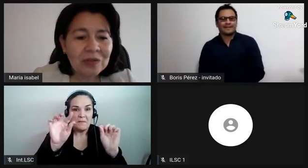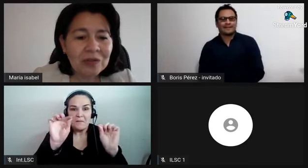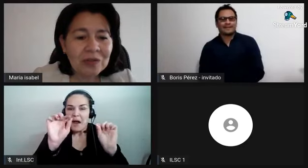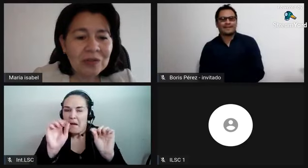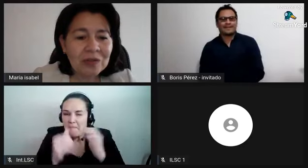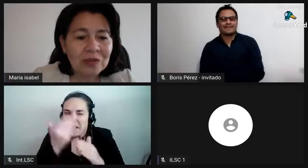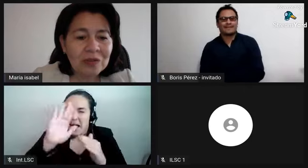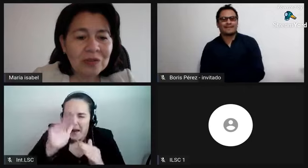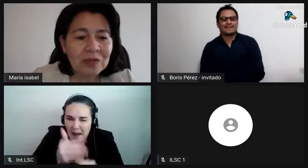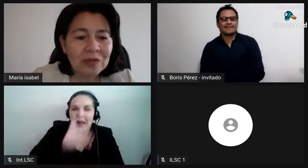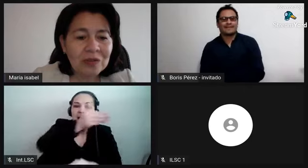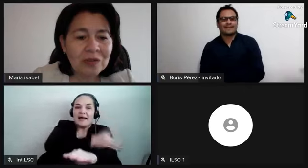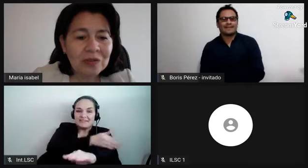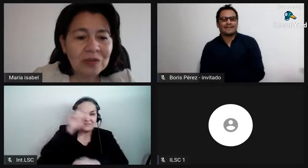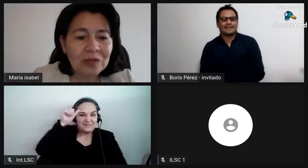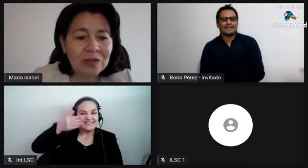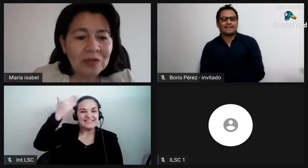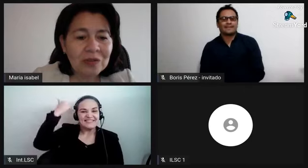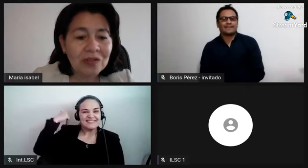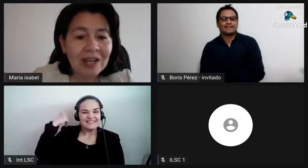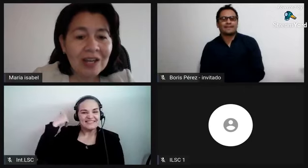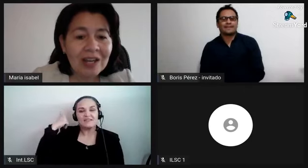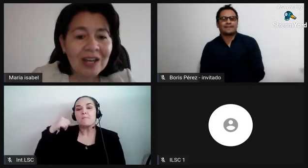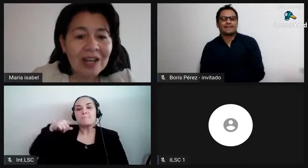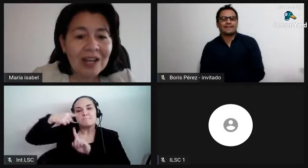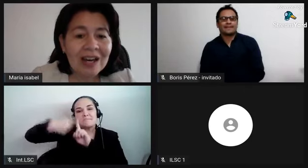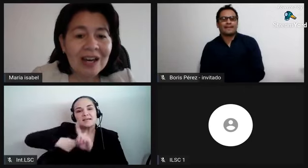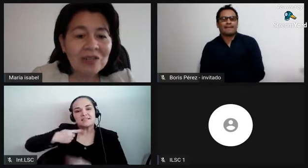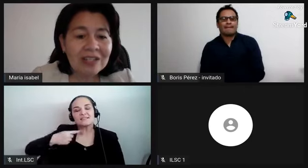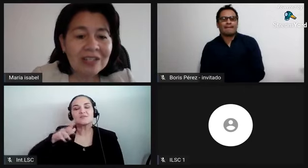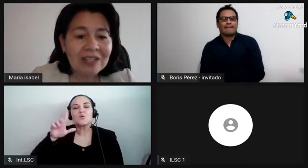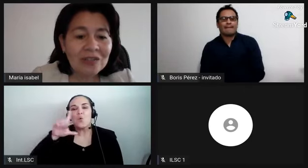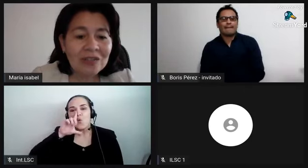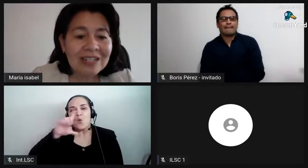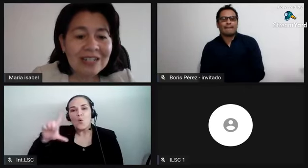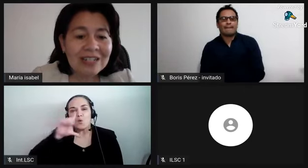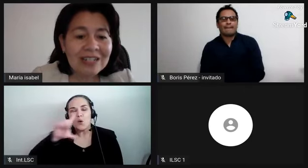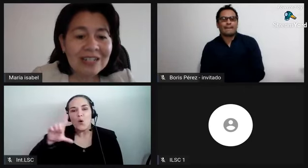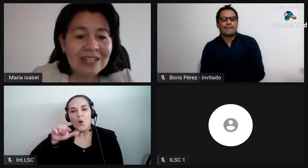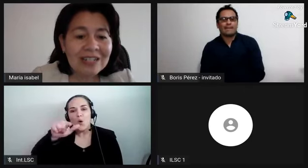que eran sobre los hechos acontecidos en el siglo 19